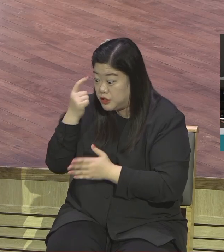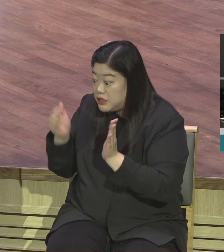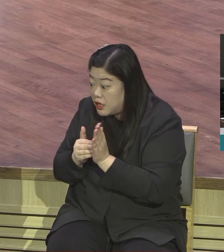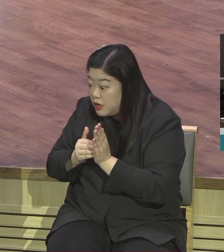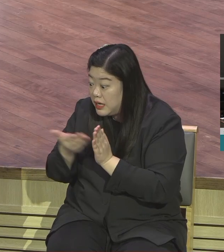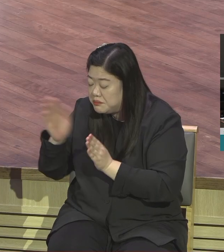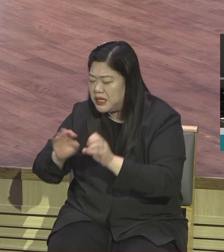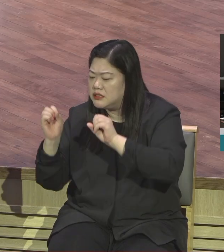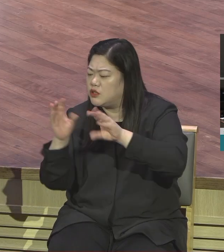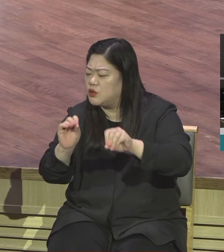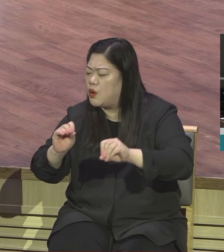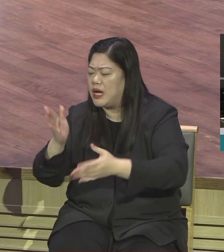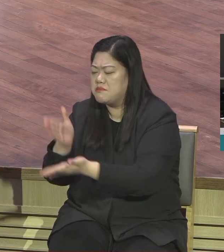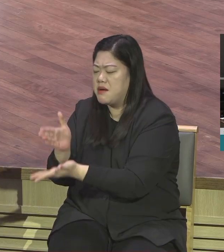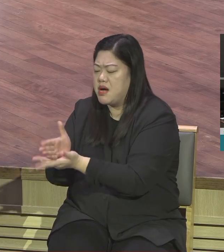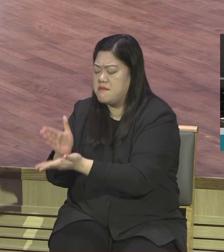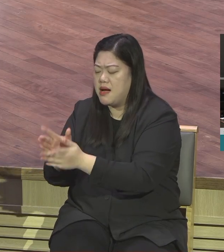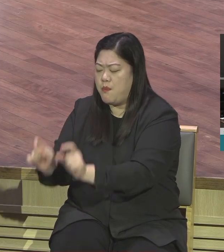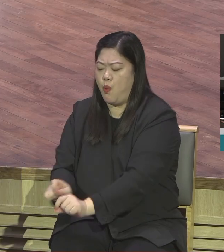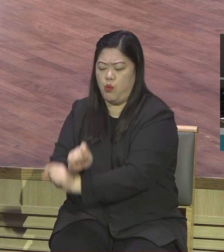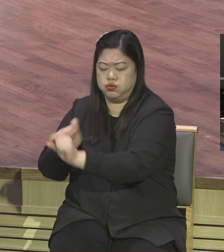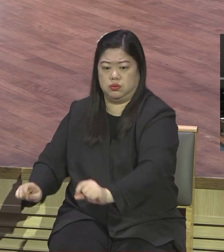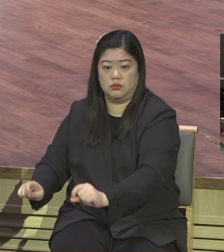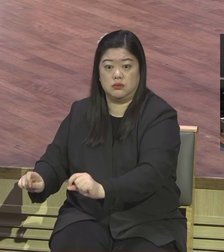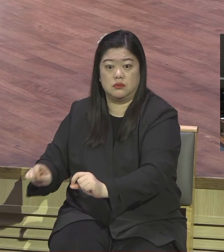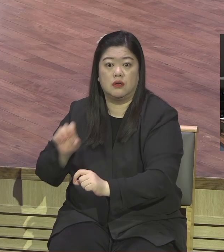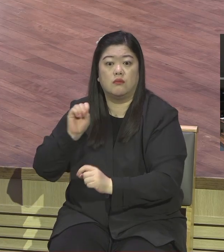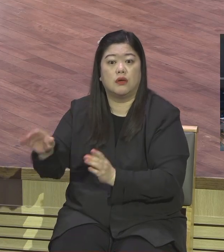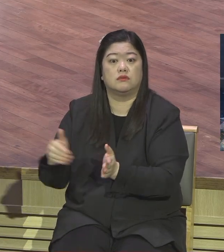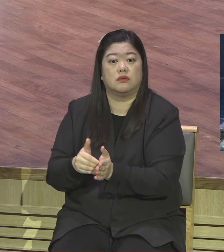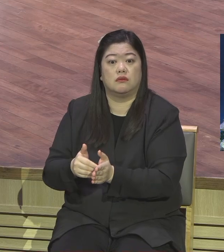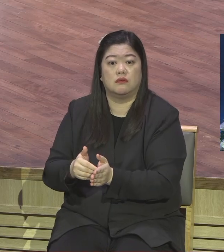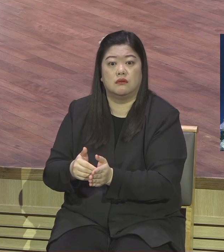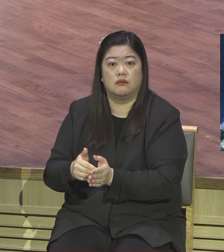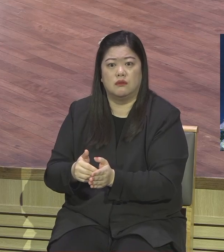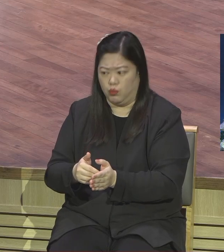하시니라 이상하지요 아무에게도 그리스도는 말하지 말해